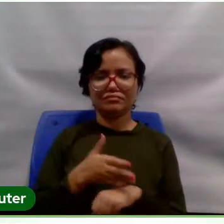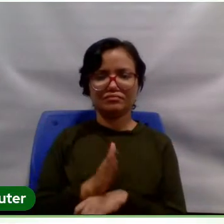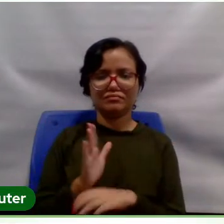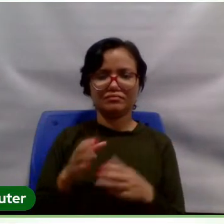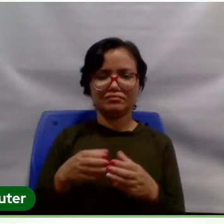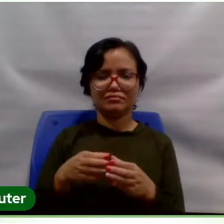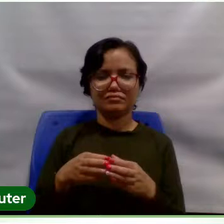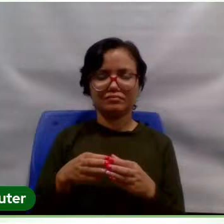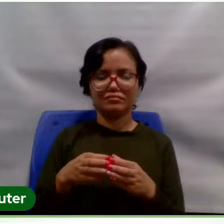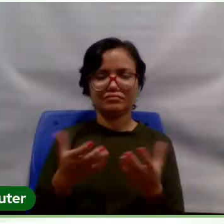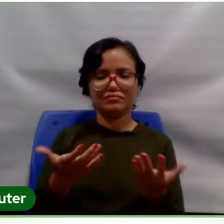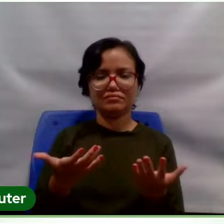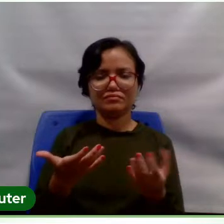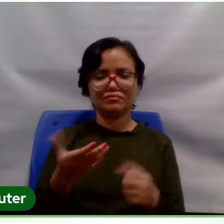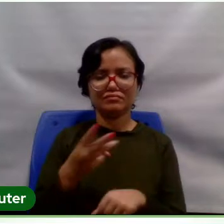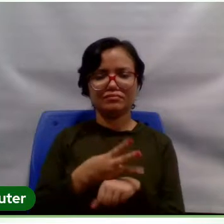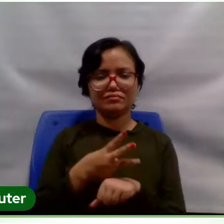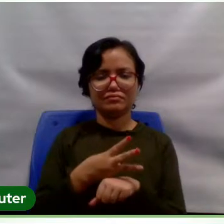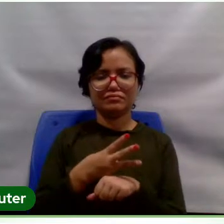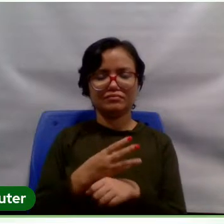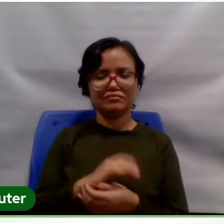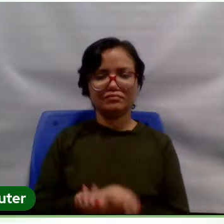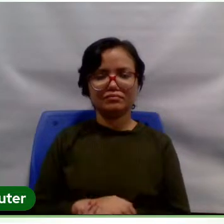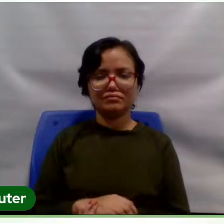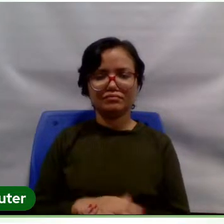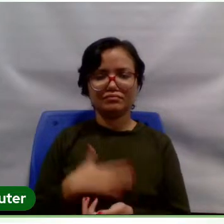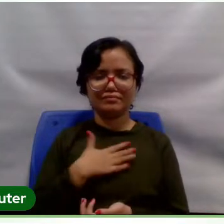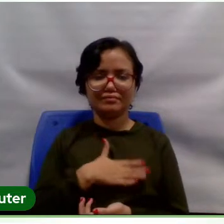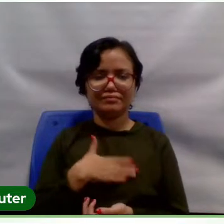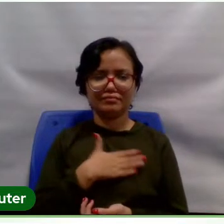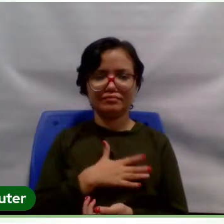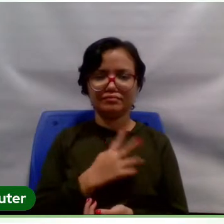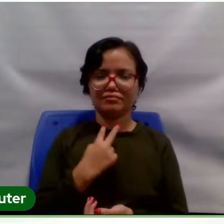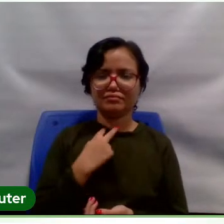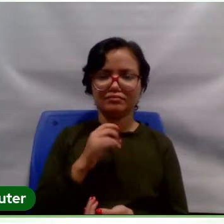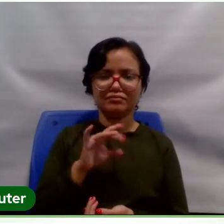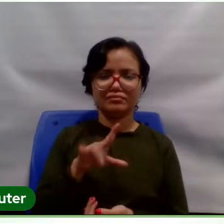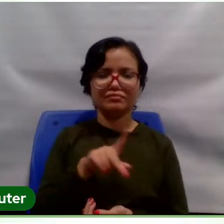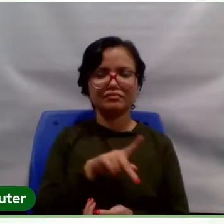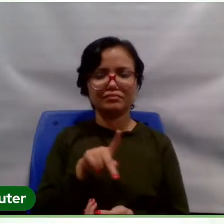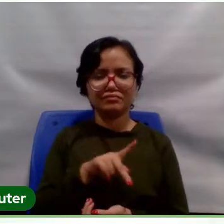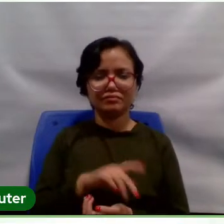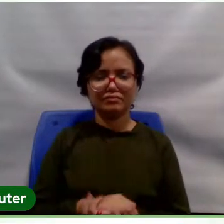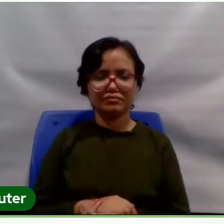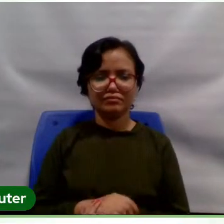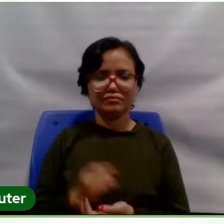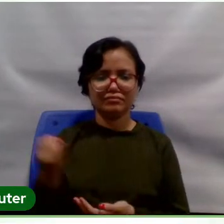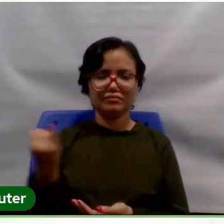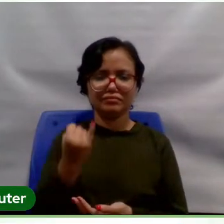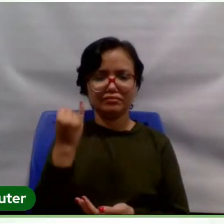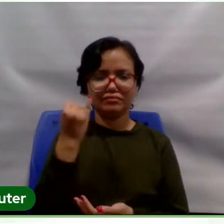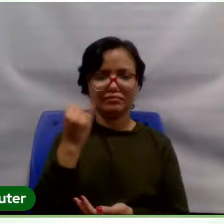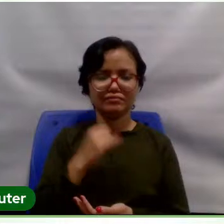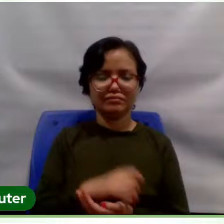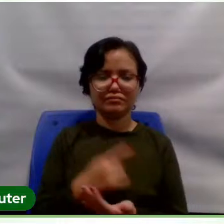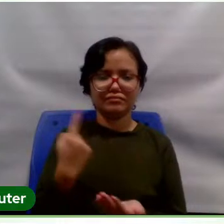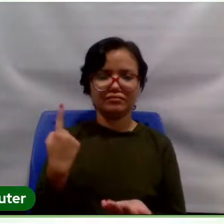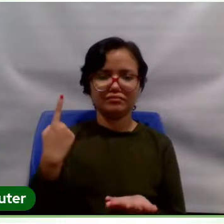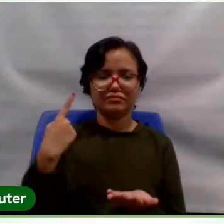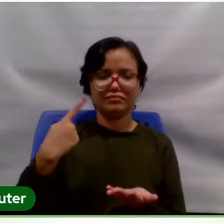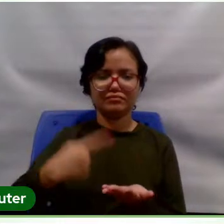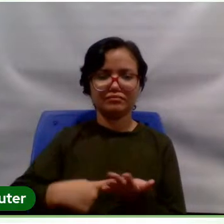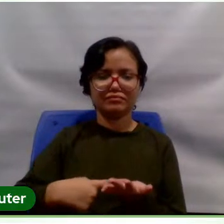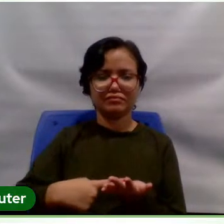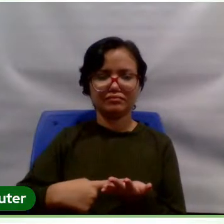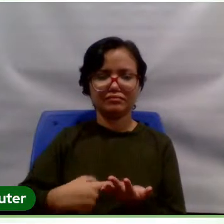turma. Isso é muito gratificante, porque não basta ser professor, basta você marcar, você tem que